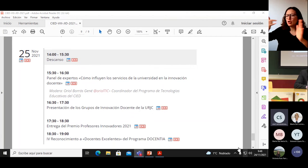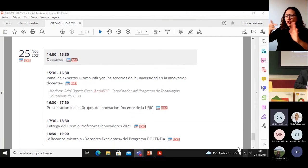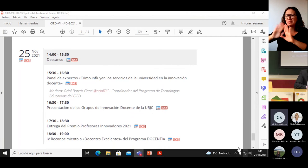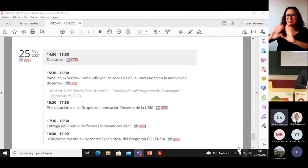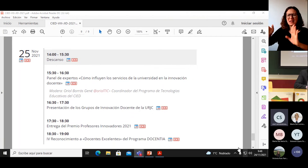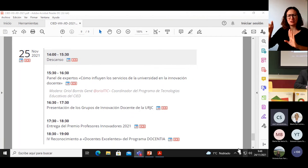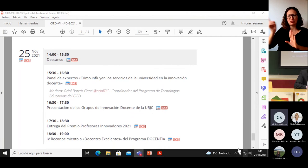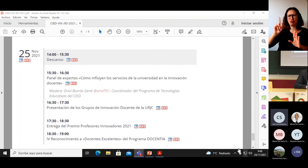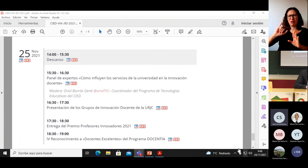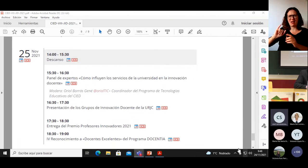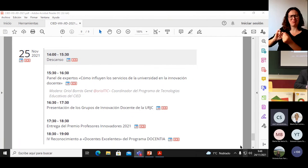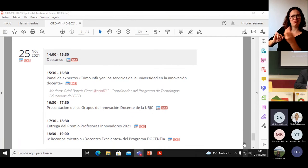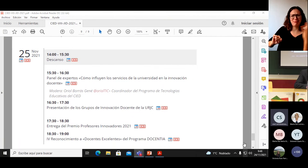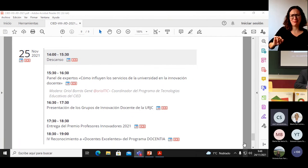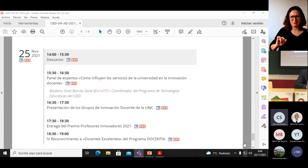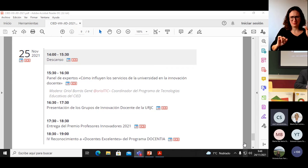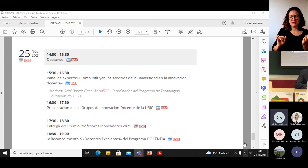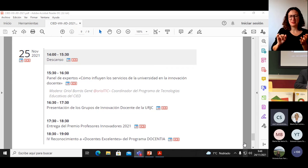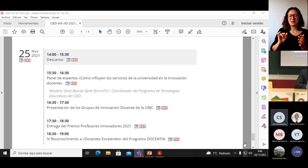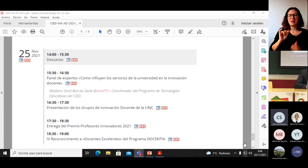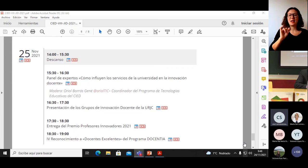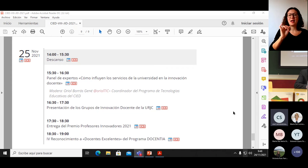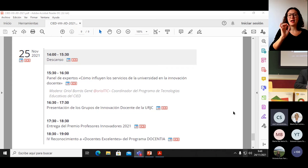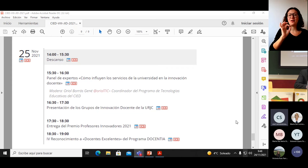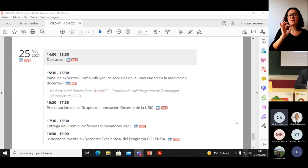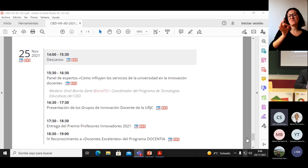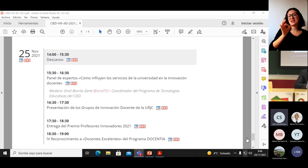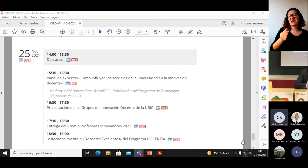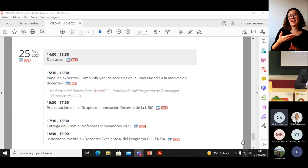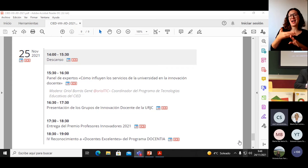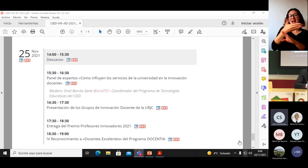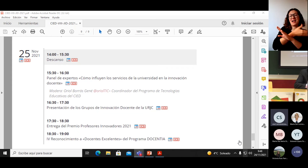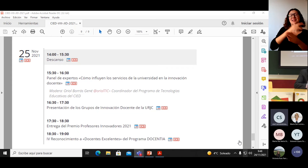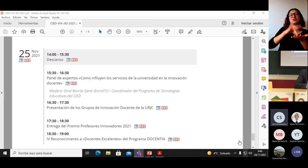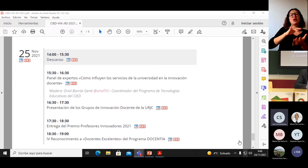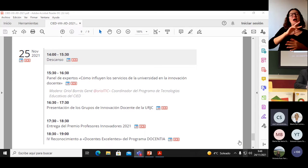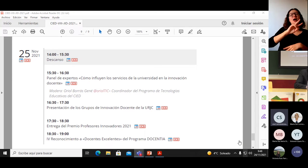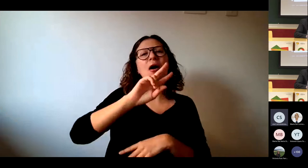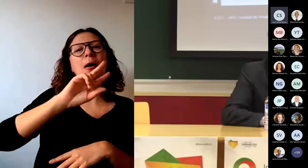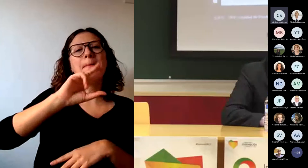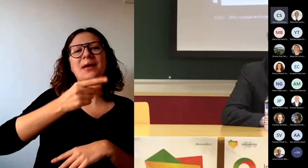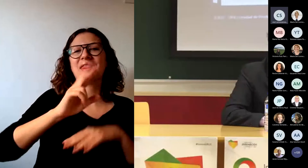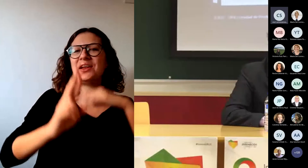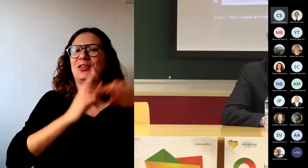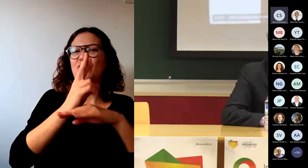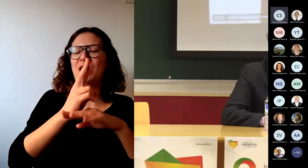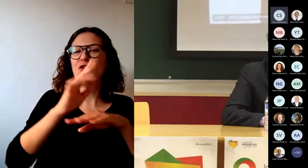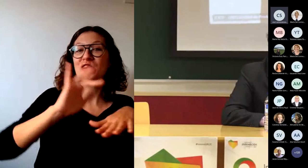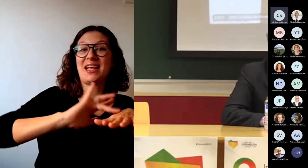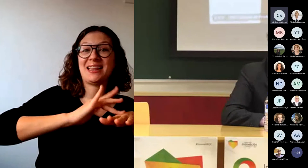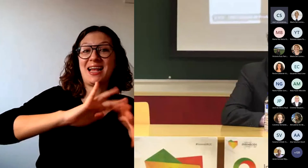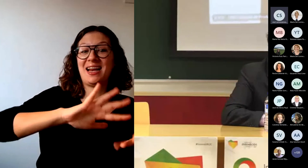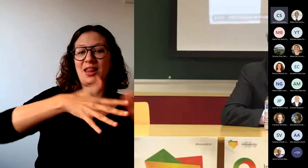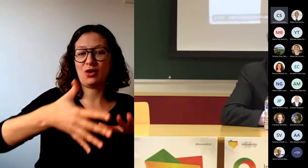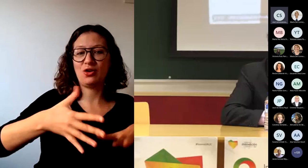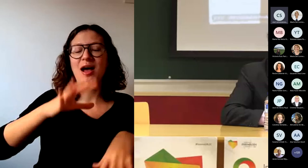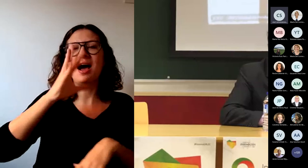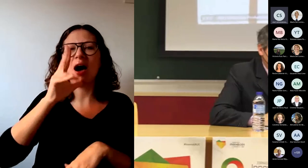estamos, o estábamos en un vicerectorado que antes era de digitalización y ahora es de transformación digital e innovación docente,